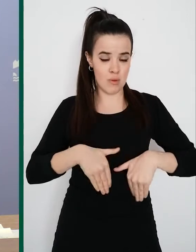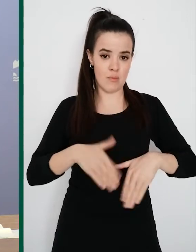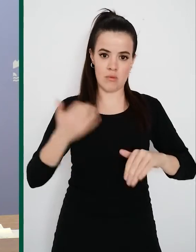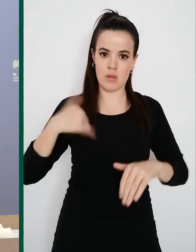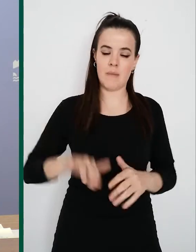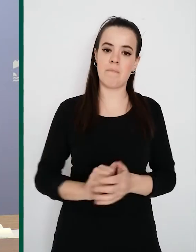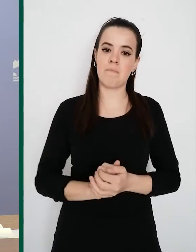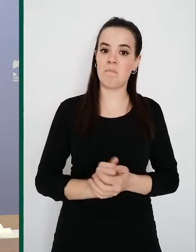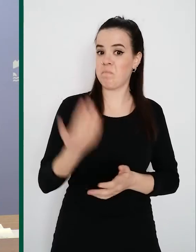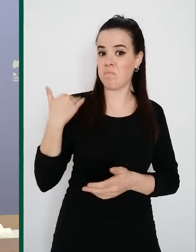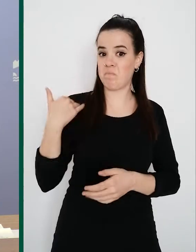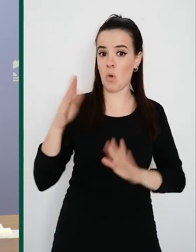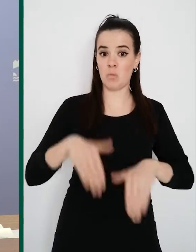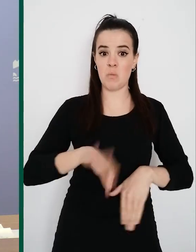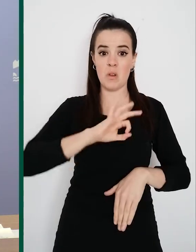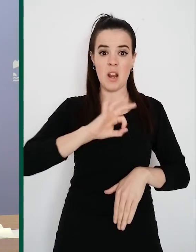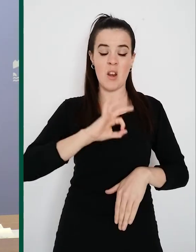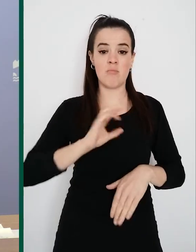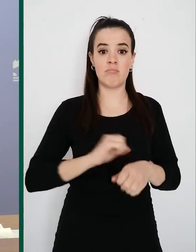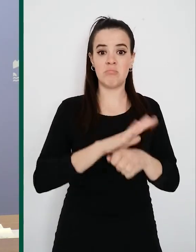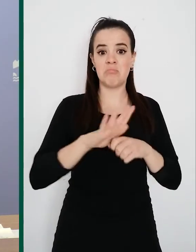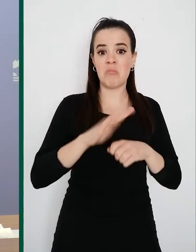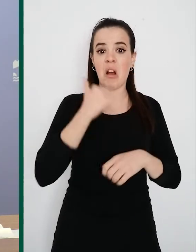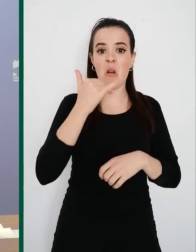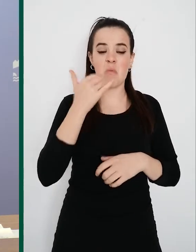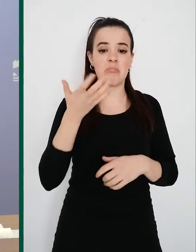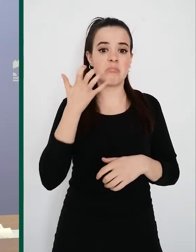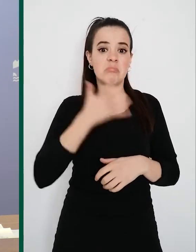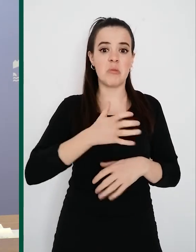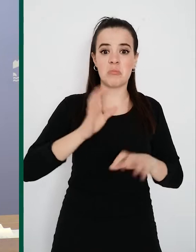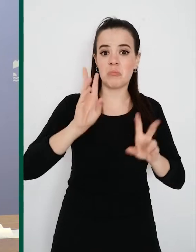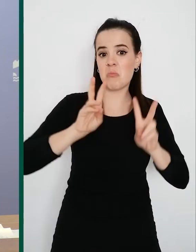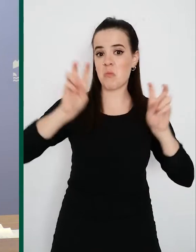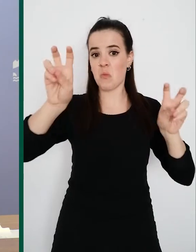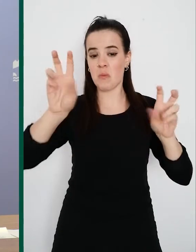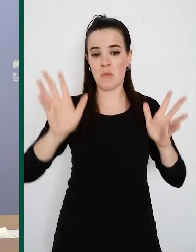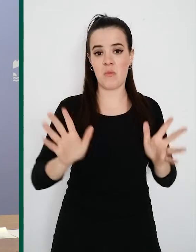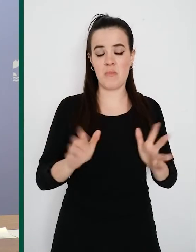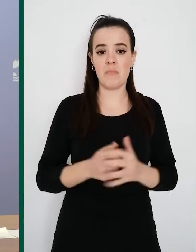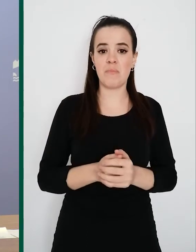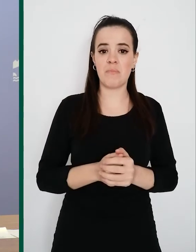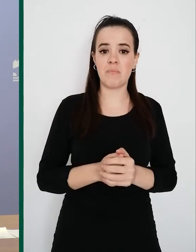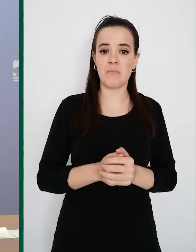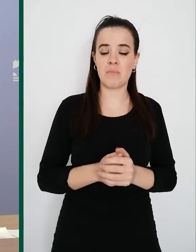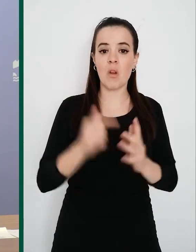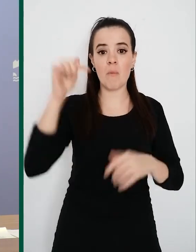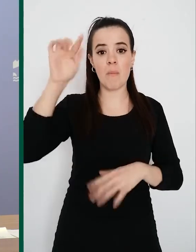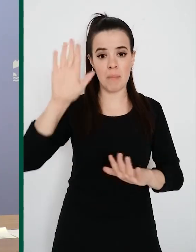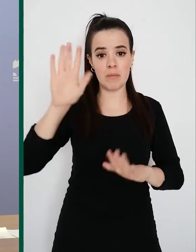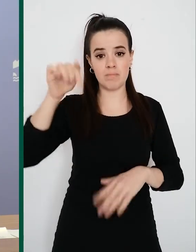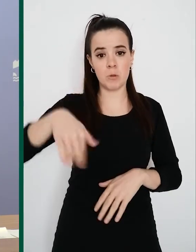era algo que todavía no resultaba lejano en el tiempo y lejano en el territorio. Hoy, desgraciadamente, es